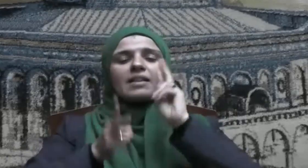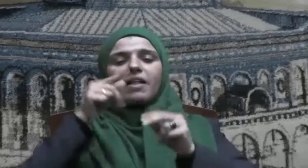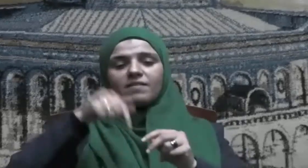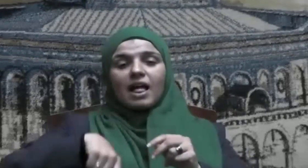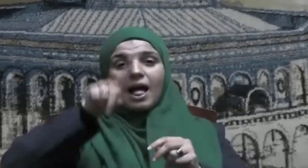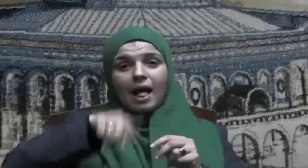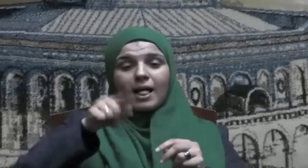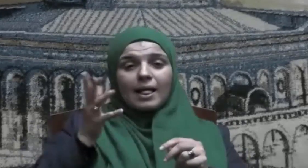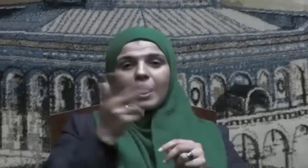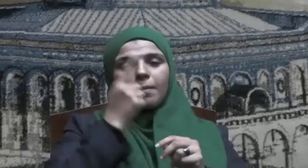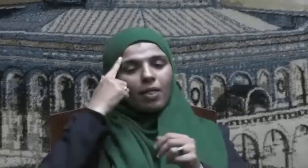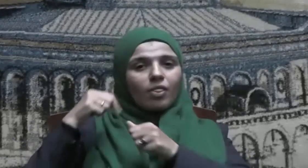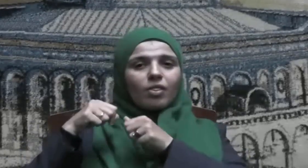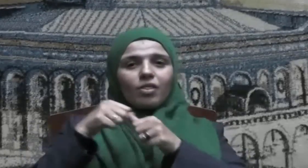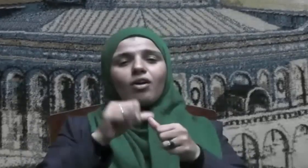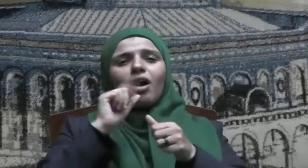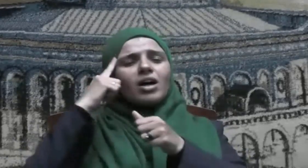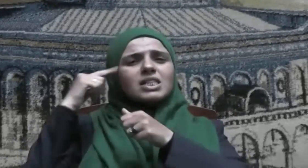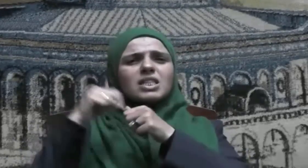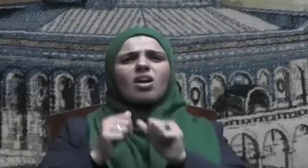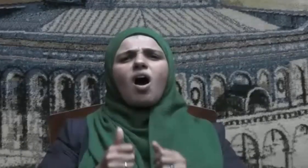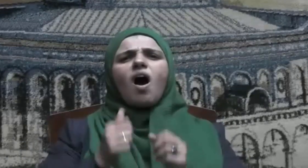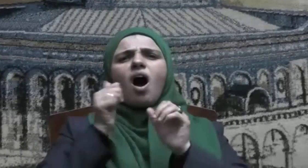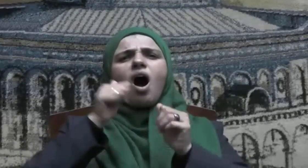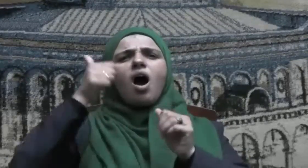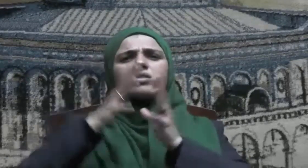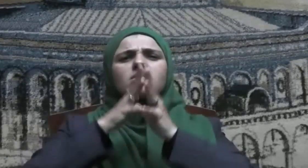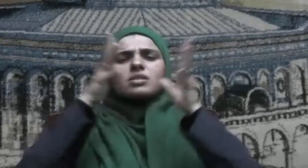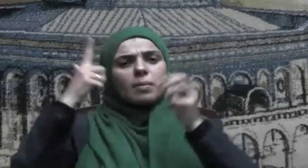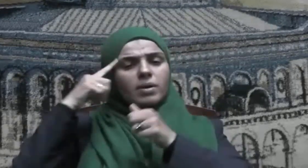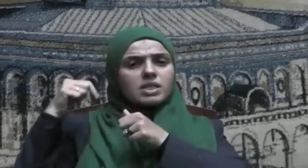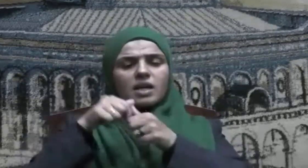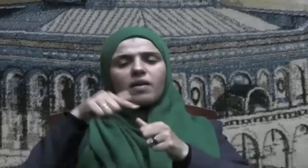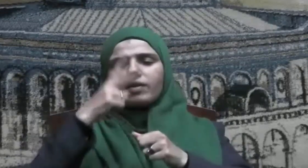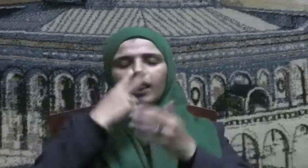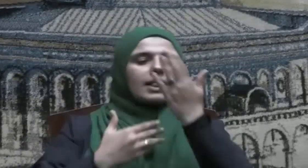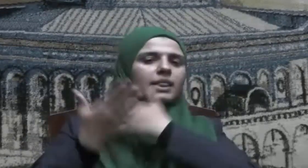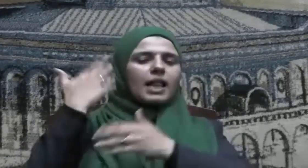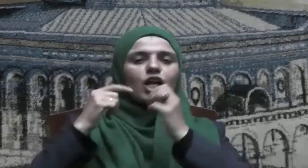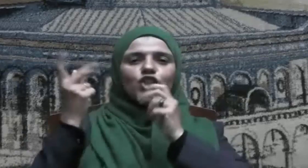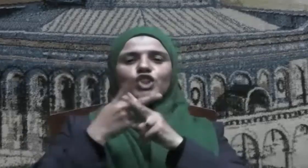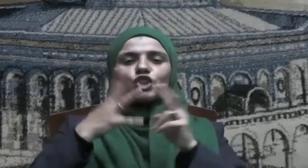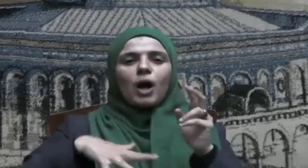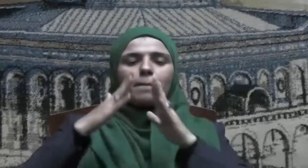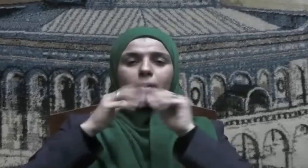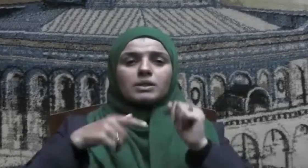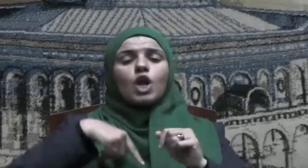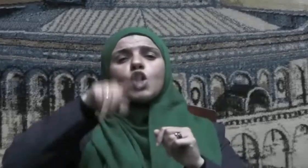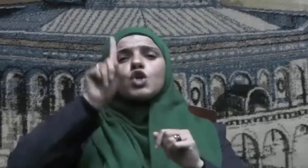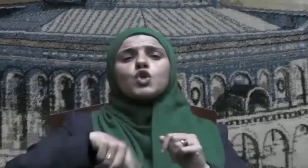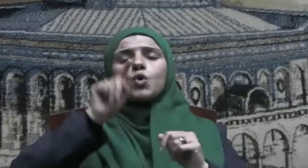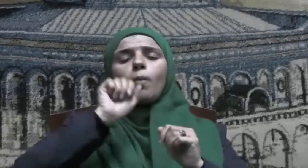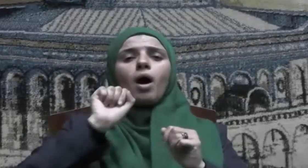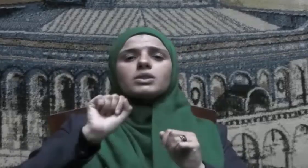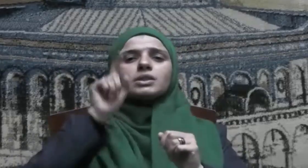بذكرى من أعظم الذكريات الخالدة في تاريخه وبيوم من أيام الله عز وجل